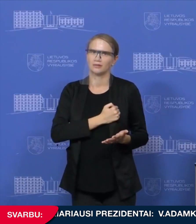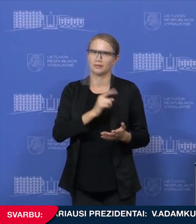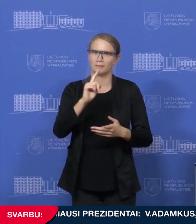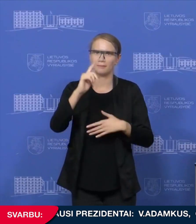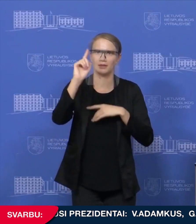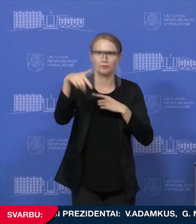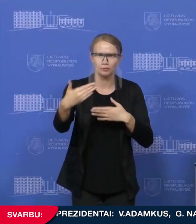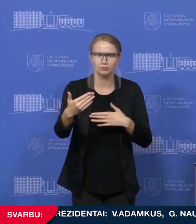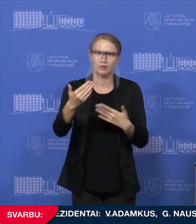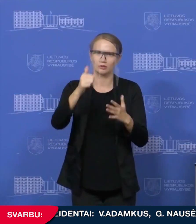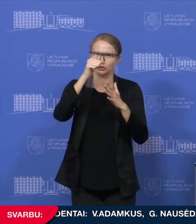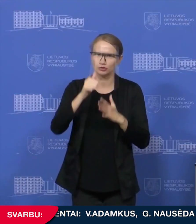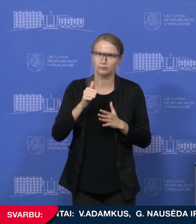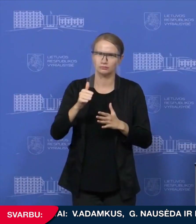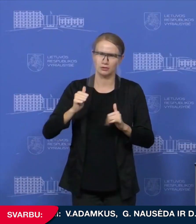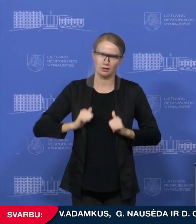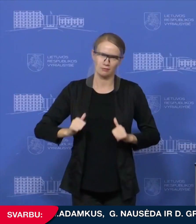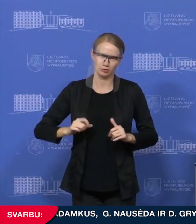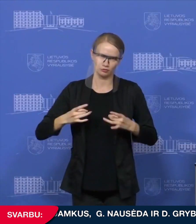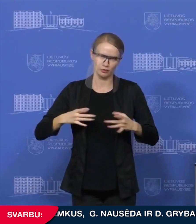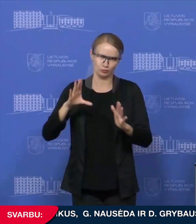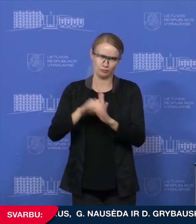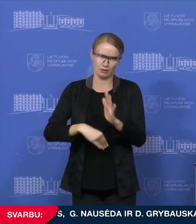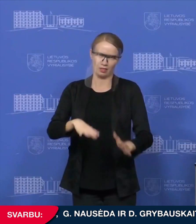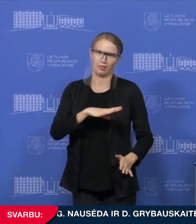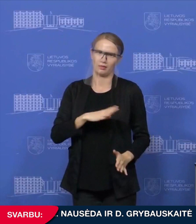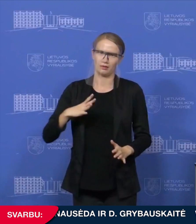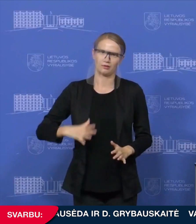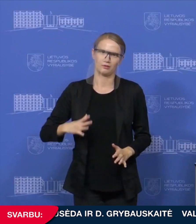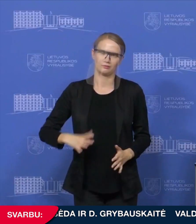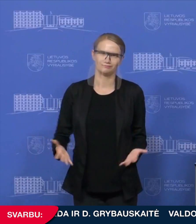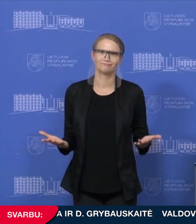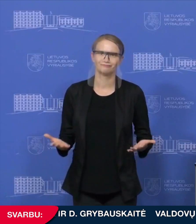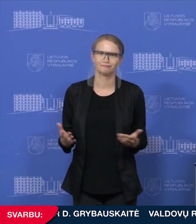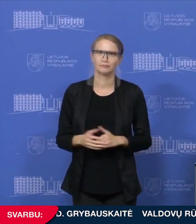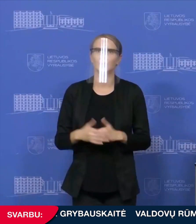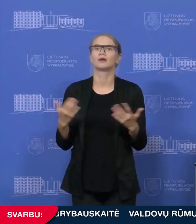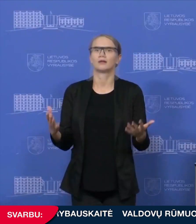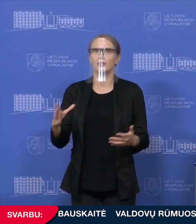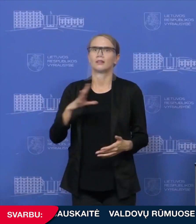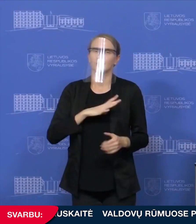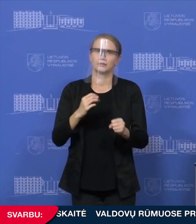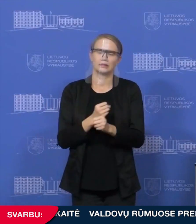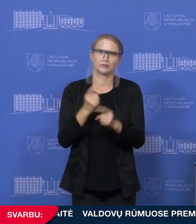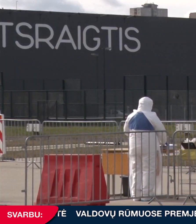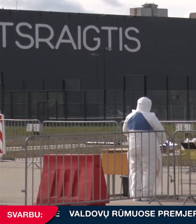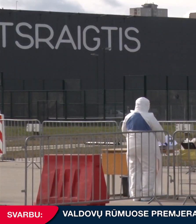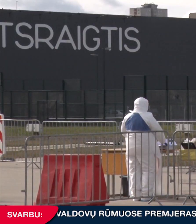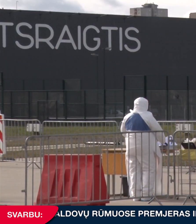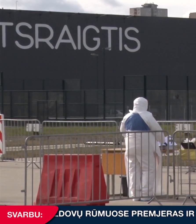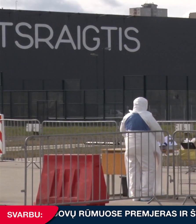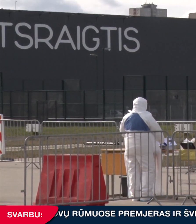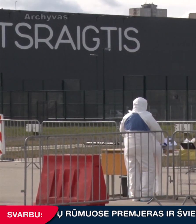metus ar pusmety negalime apsėjti be tokių renginių. Tačiau jeigu jau negalime apsėjti, tai reikalinga maksimalų saugumą užtikrinti.